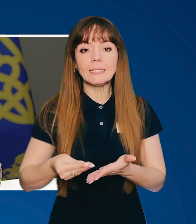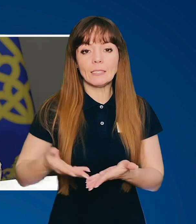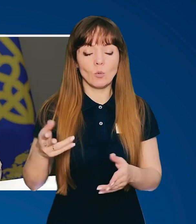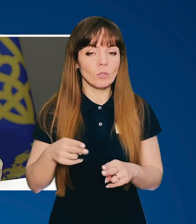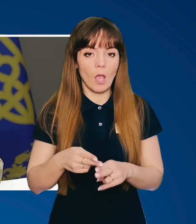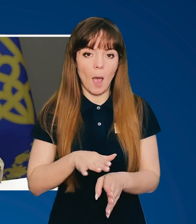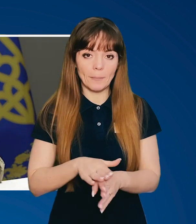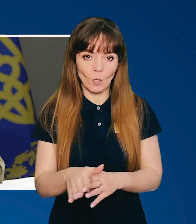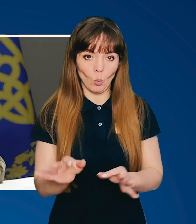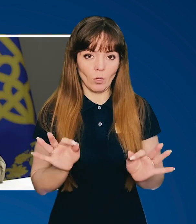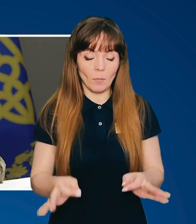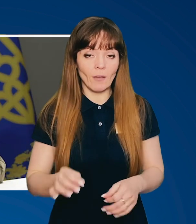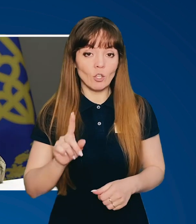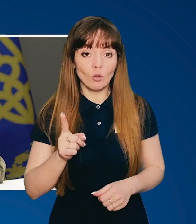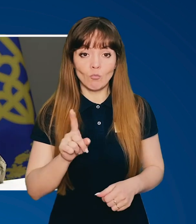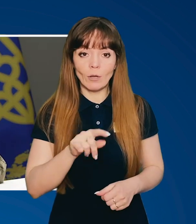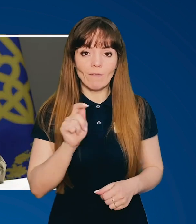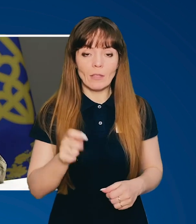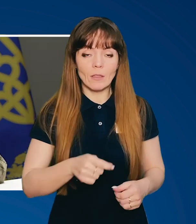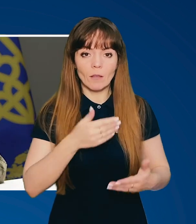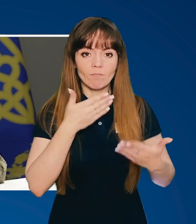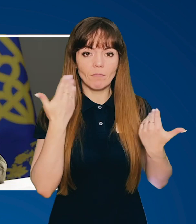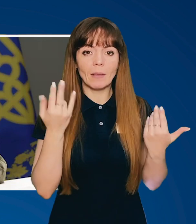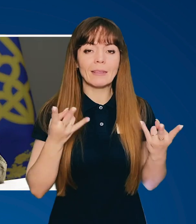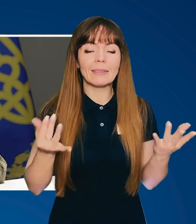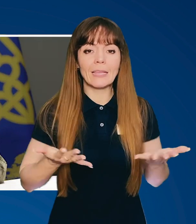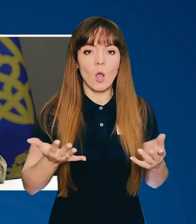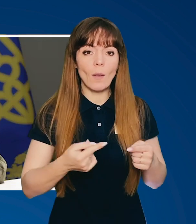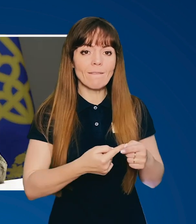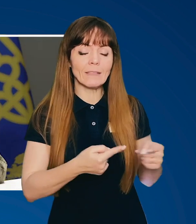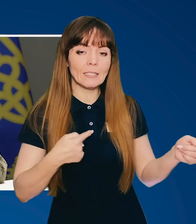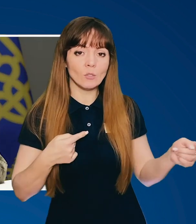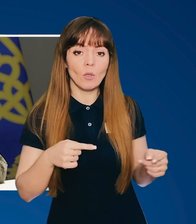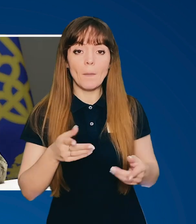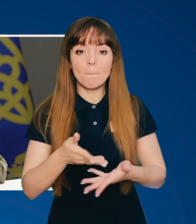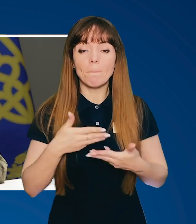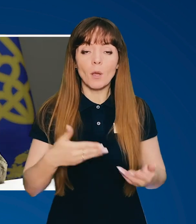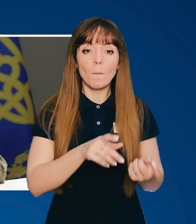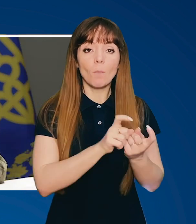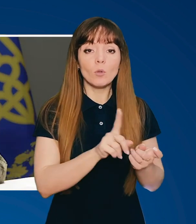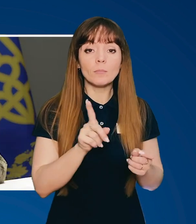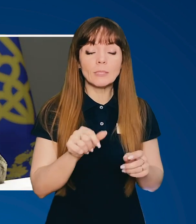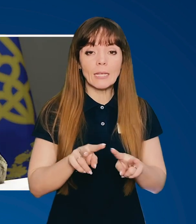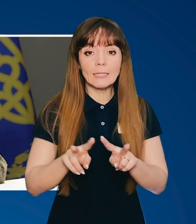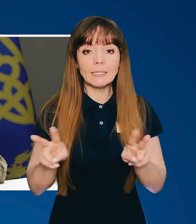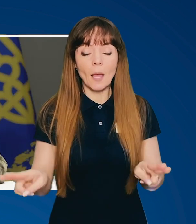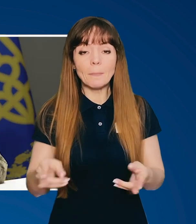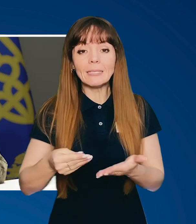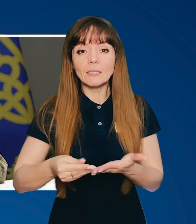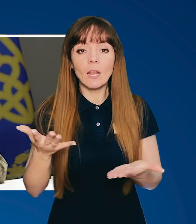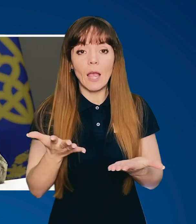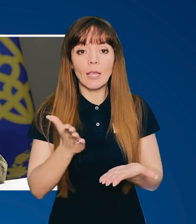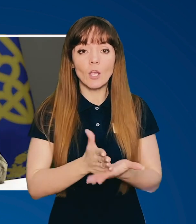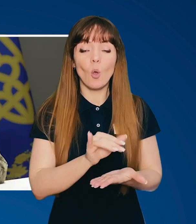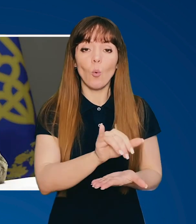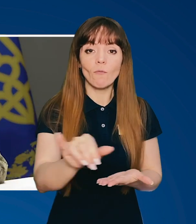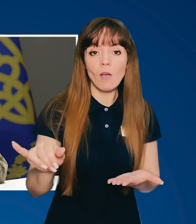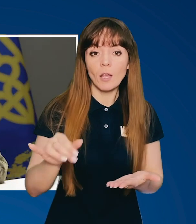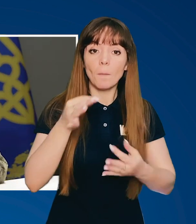абсолютна правда. Тому що війна не має ніякої відстані. Ми боремось за ці цінності ті самі, які є у вас і в